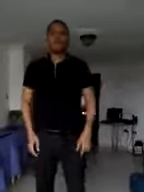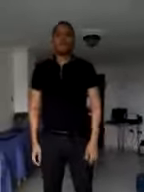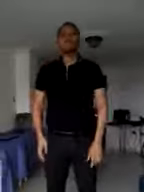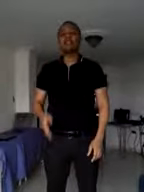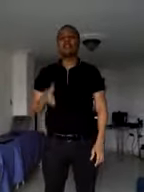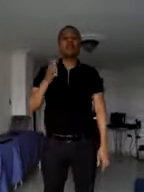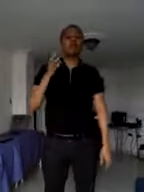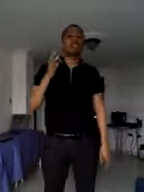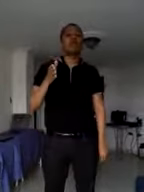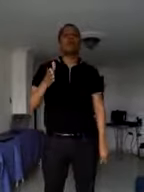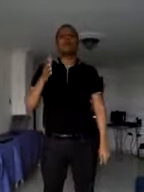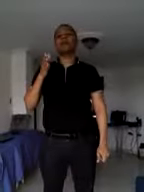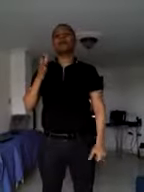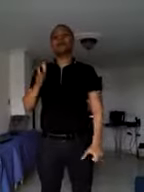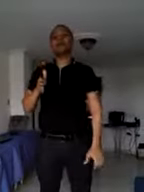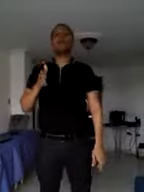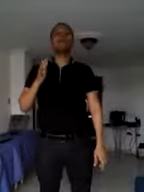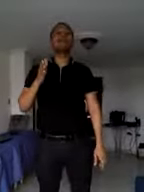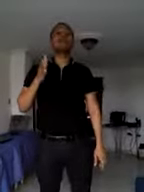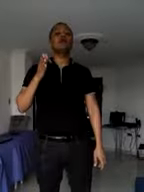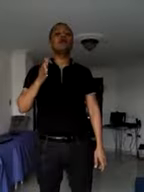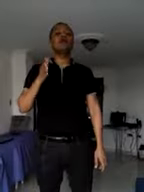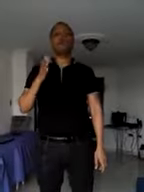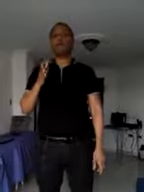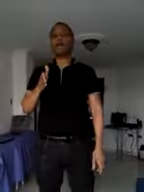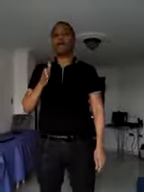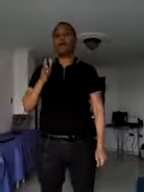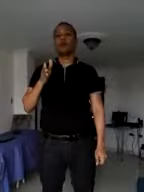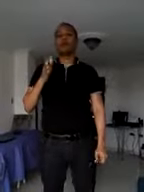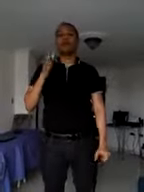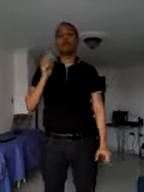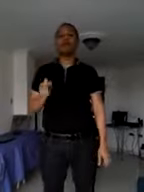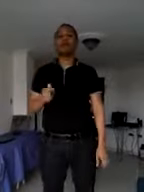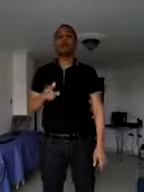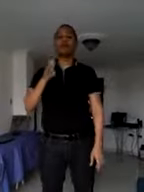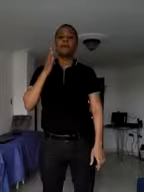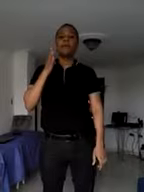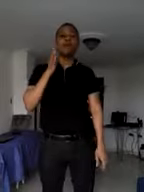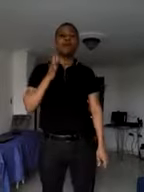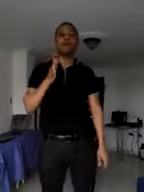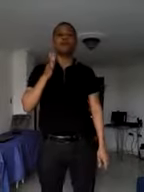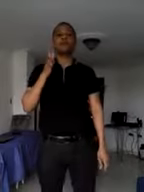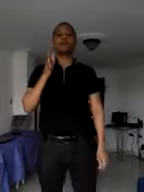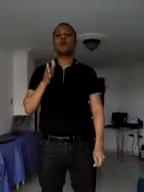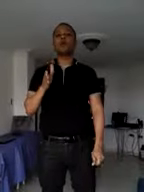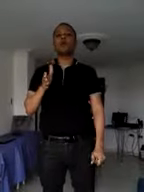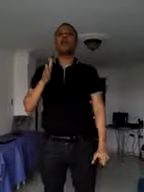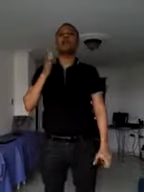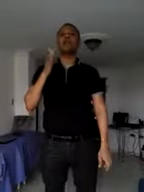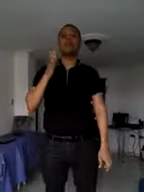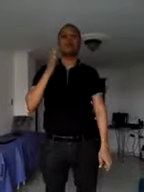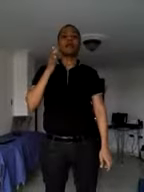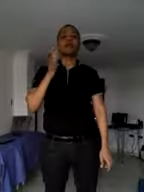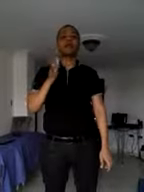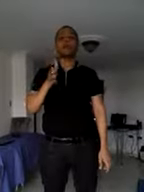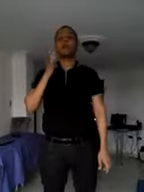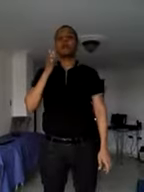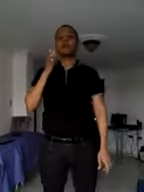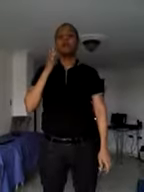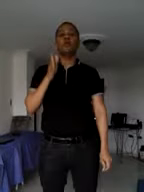Pacific Investment es una empresa que tiene más de 5 años importando productos de China. Nuestra primera línea de importación es el panel decorativo de fibra de bambú